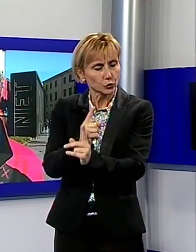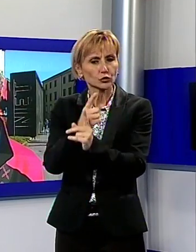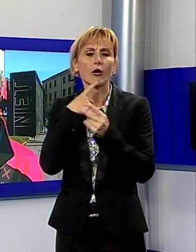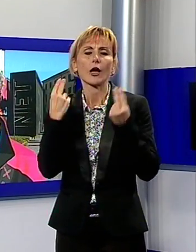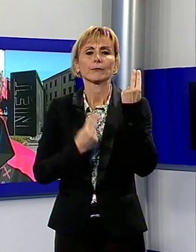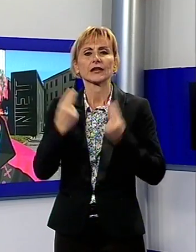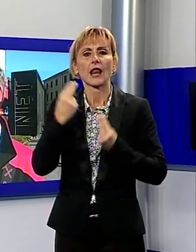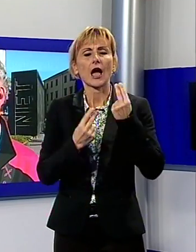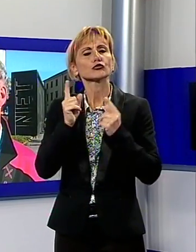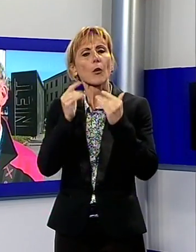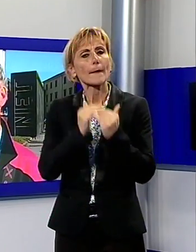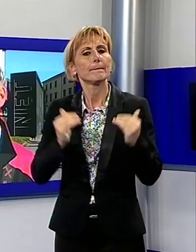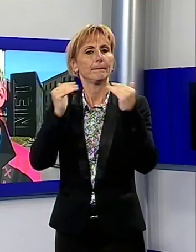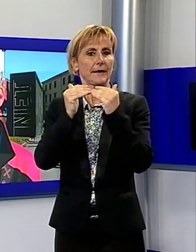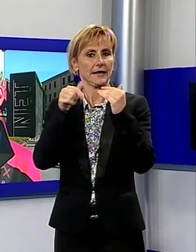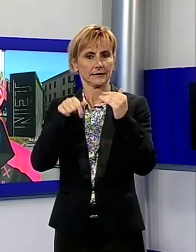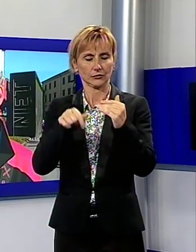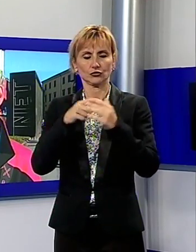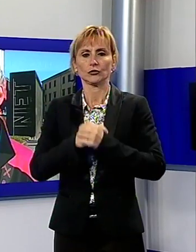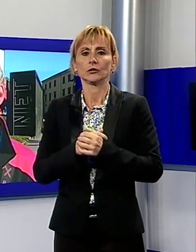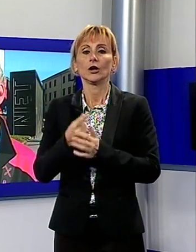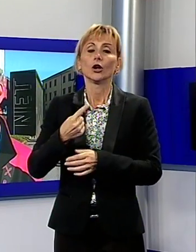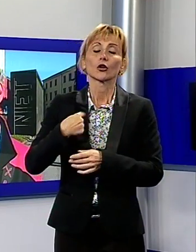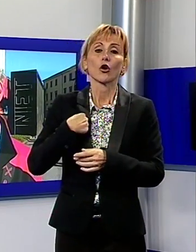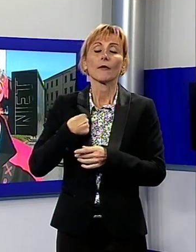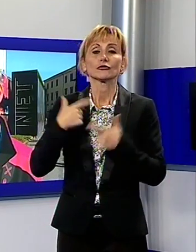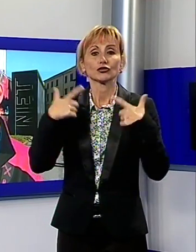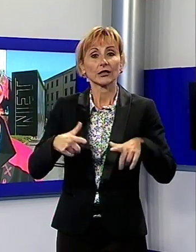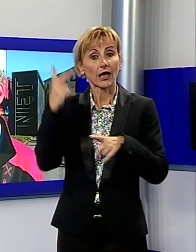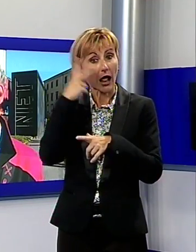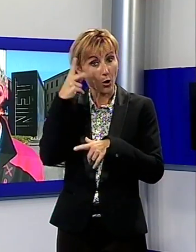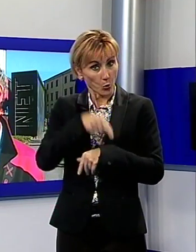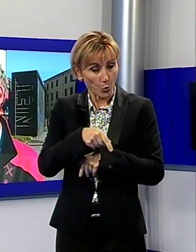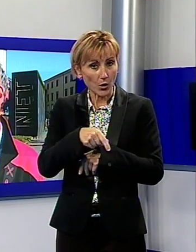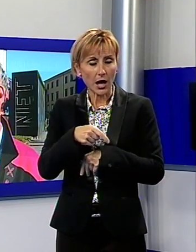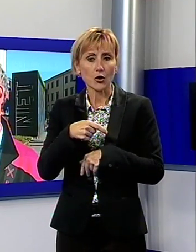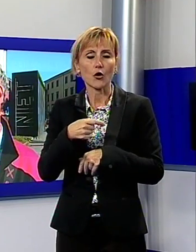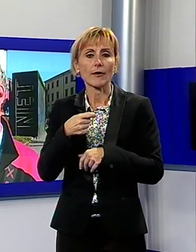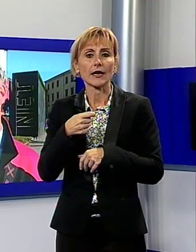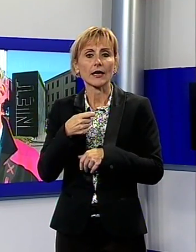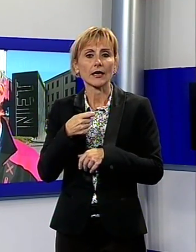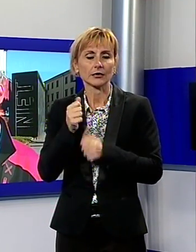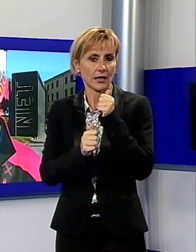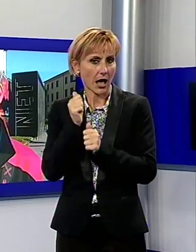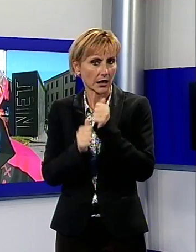in pareggio, noi non deve costare nulla la città, anzi qualcosa portiamo mi sembra alla città, poi il resto, i